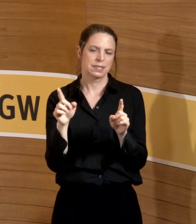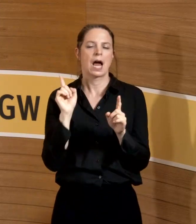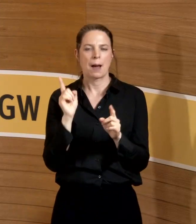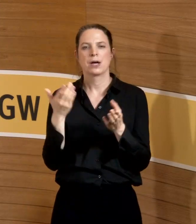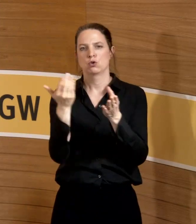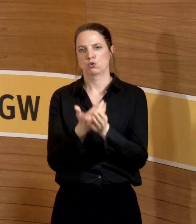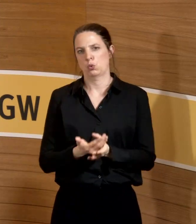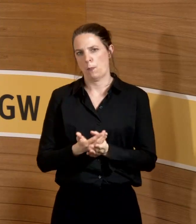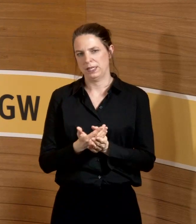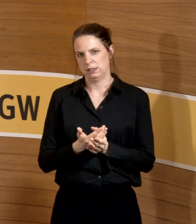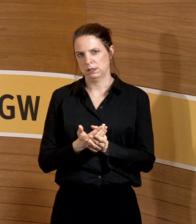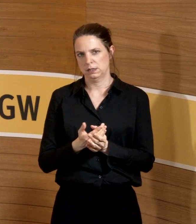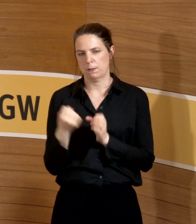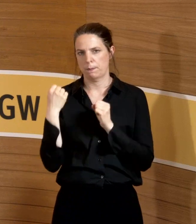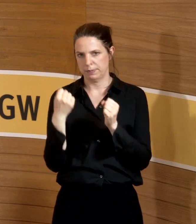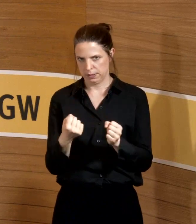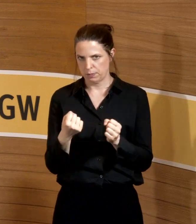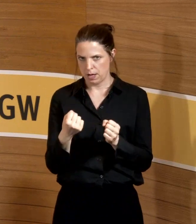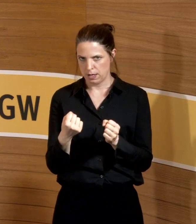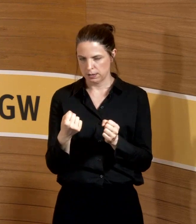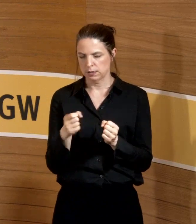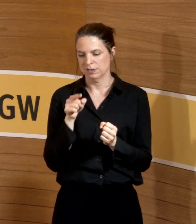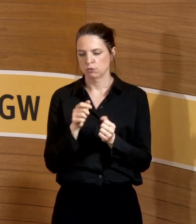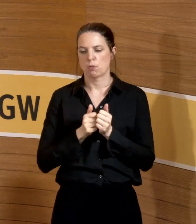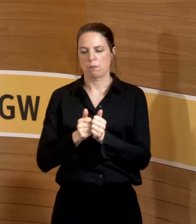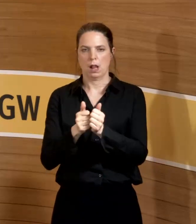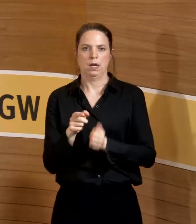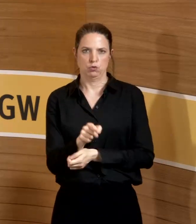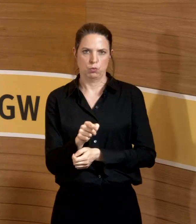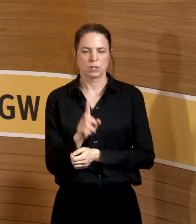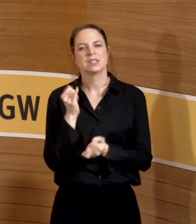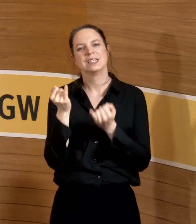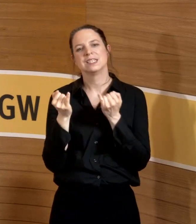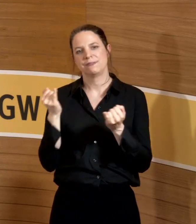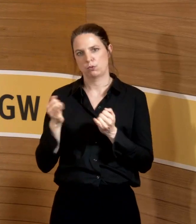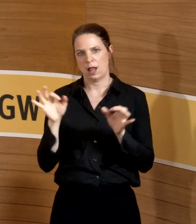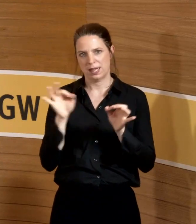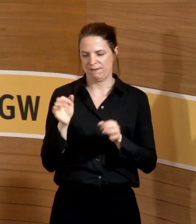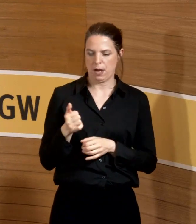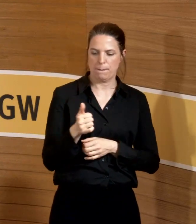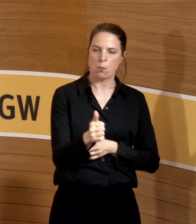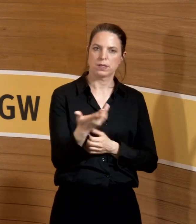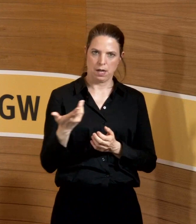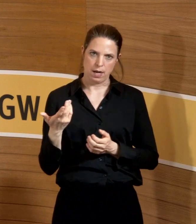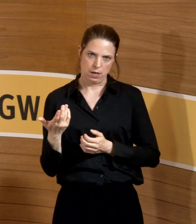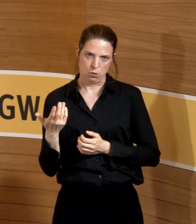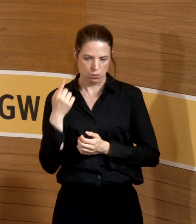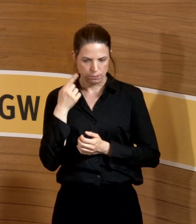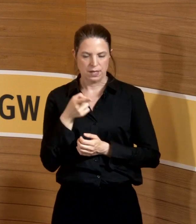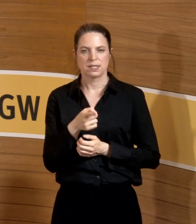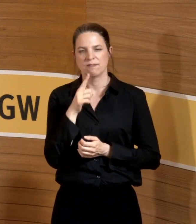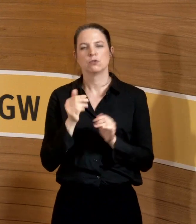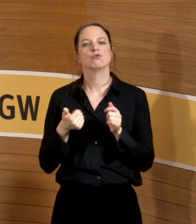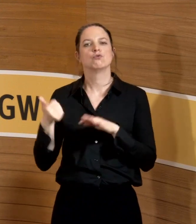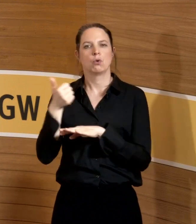Dokument, eins der begleitenden Dokumente mitgebracht. Das ist sozusagen diese individuelle Gefährdungsbeurteilung, die man sozusagen als